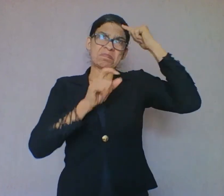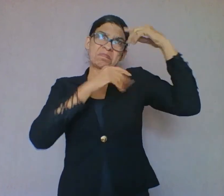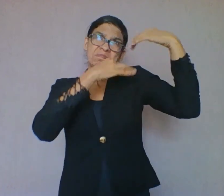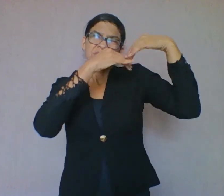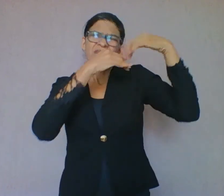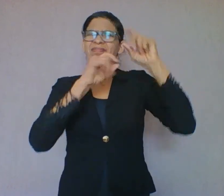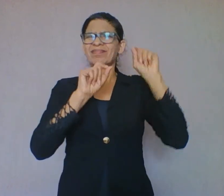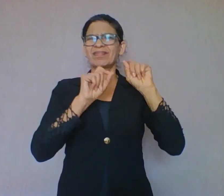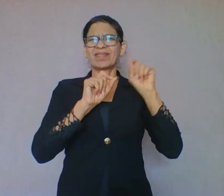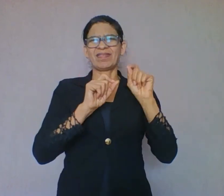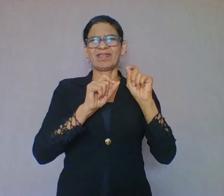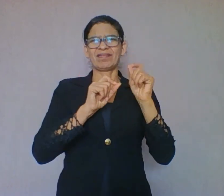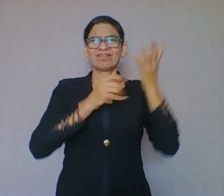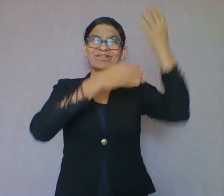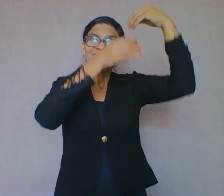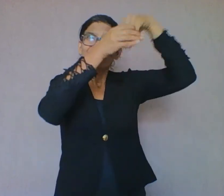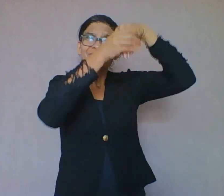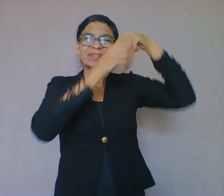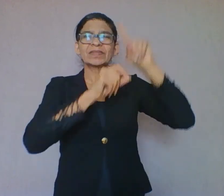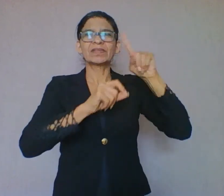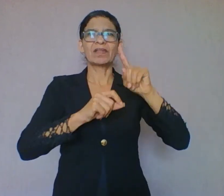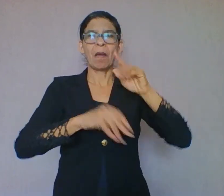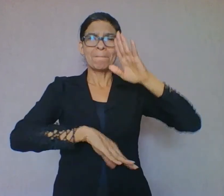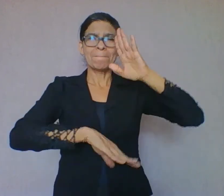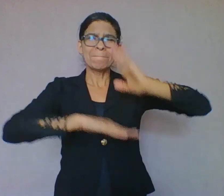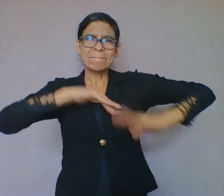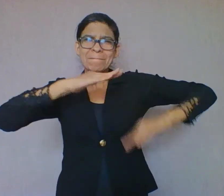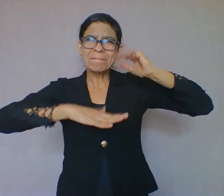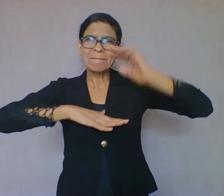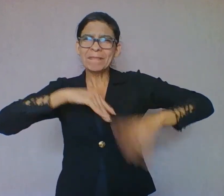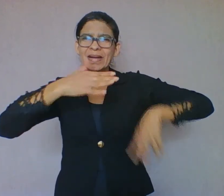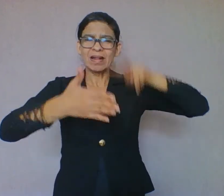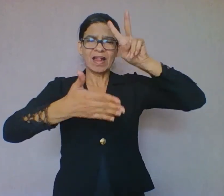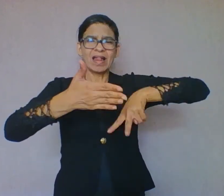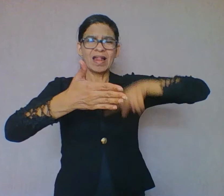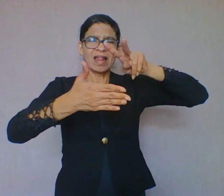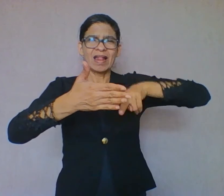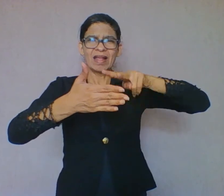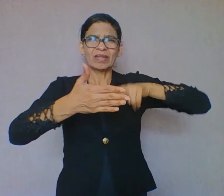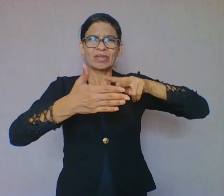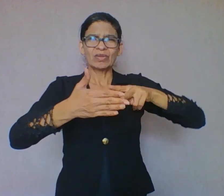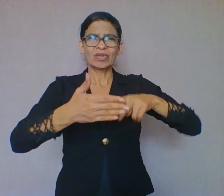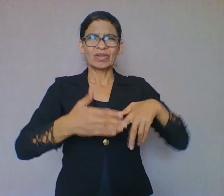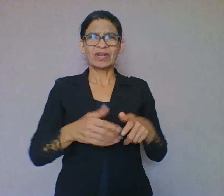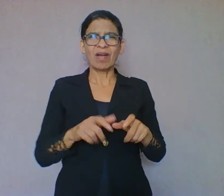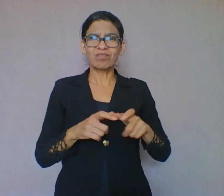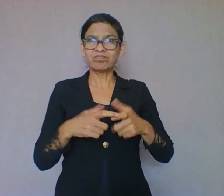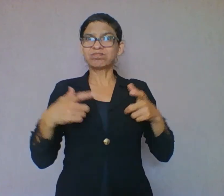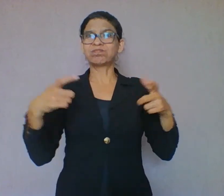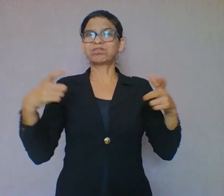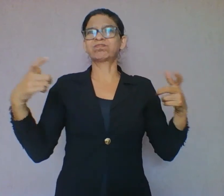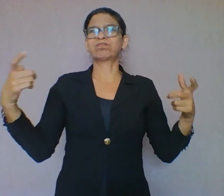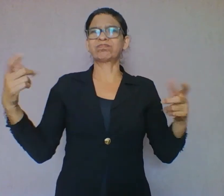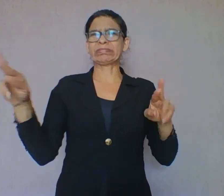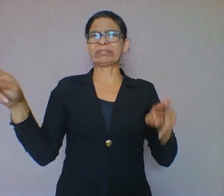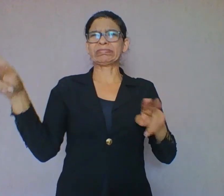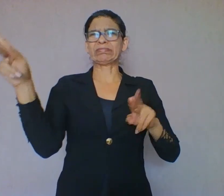de leitura vai além disso. Trata-se da associação de ideias, da produção de sentidos,